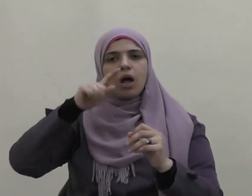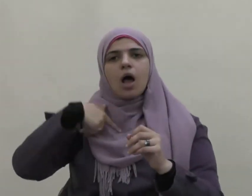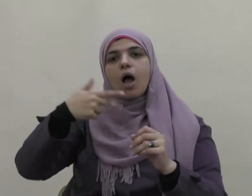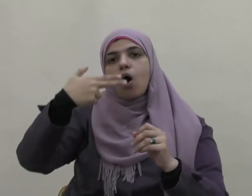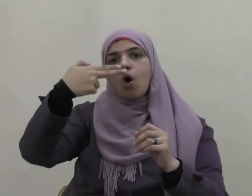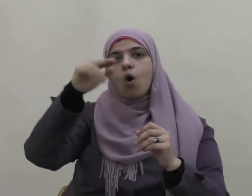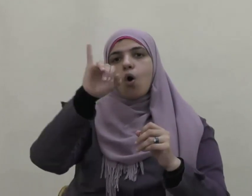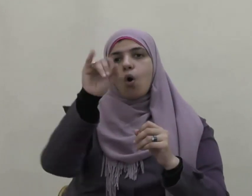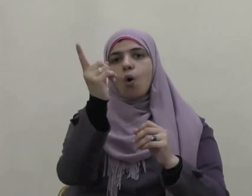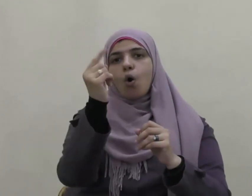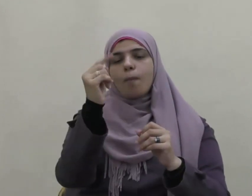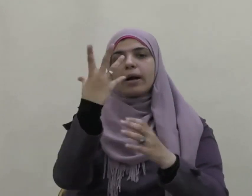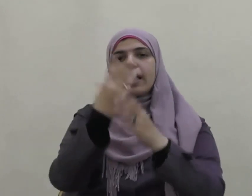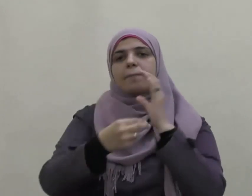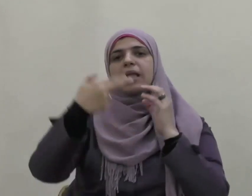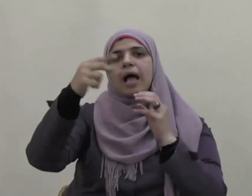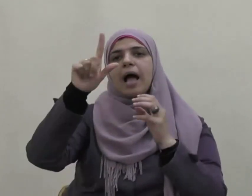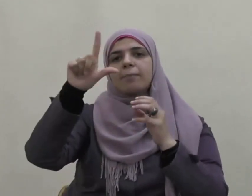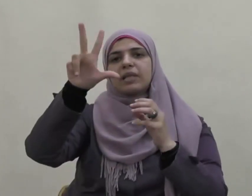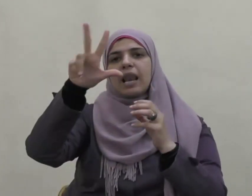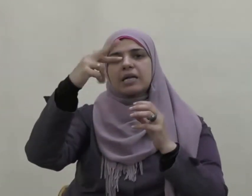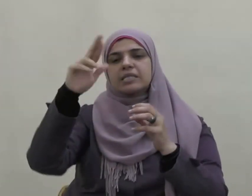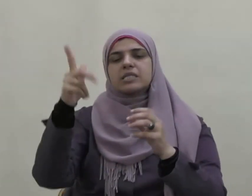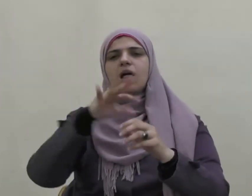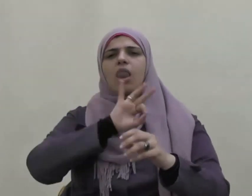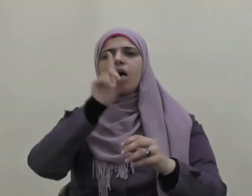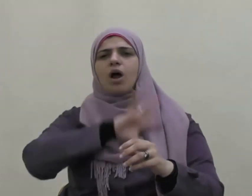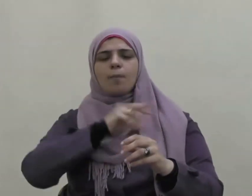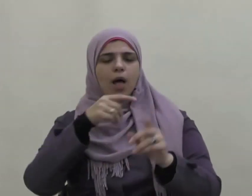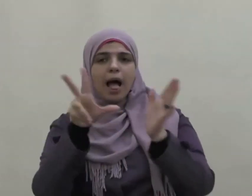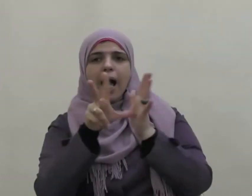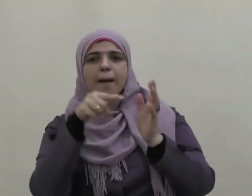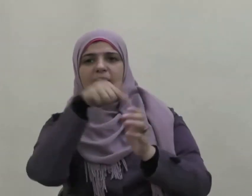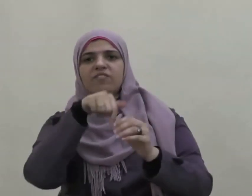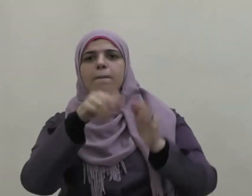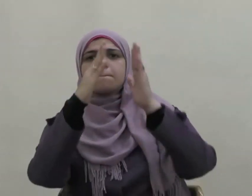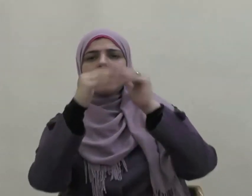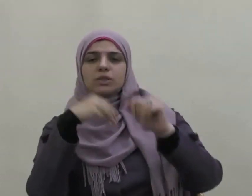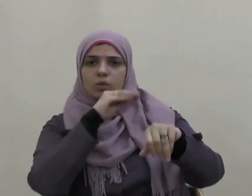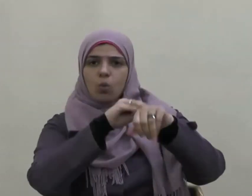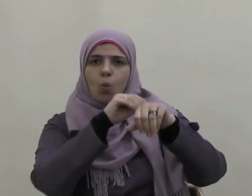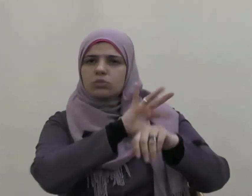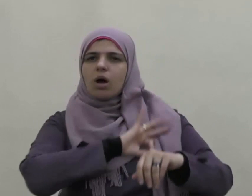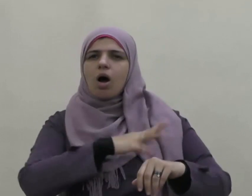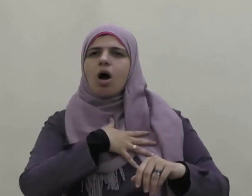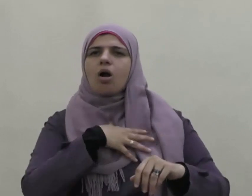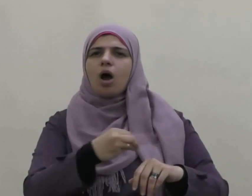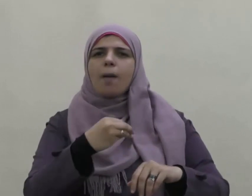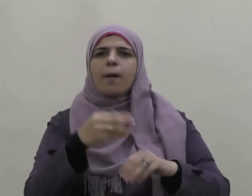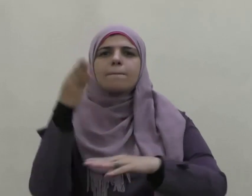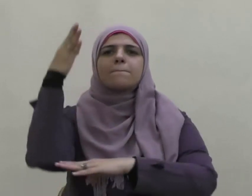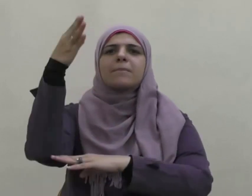العزيز رحمه الله إلى عامله بمصر يوصيه بالرحمة بالإبل قال